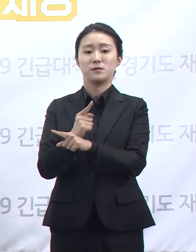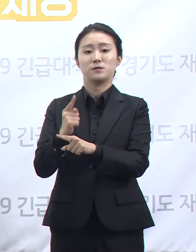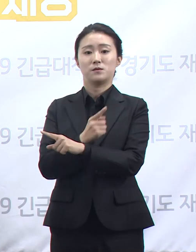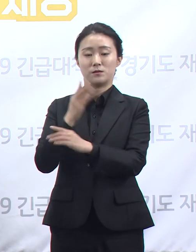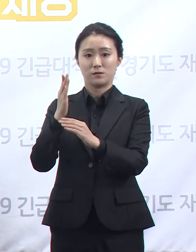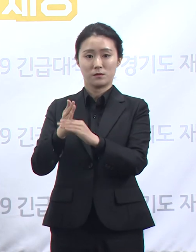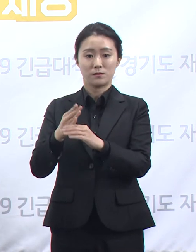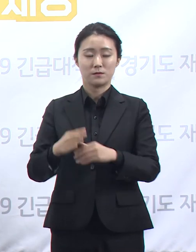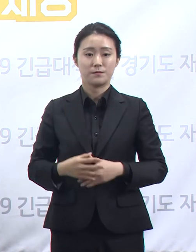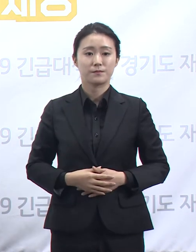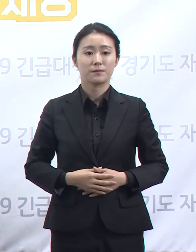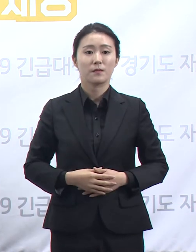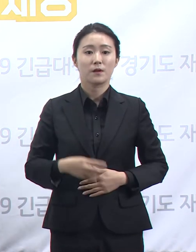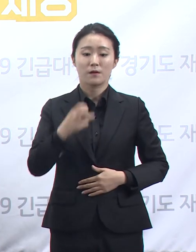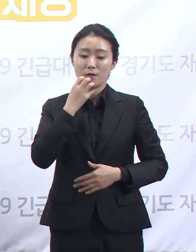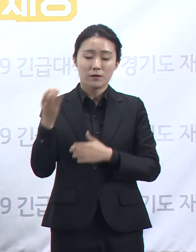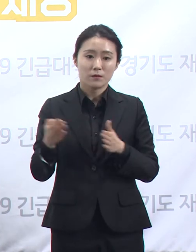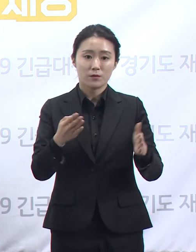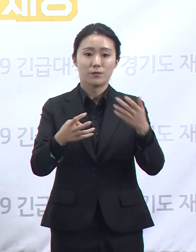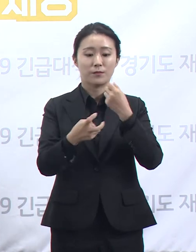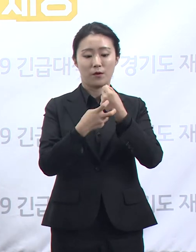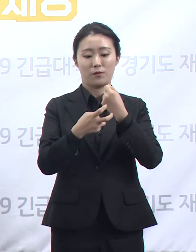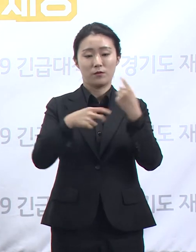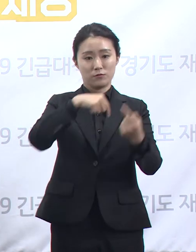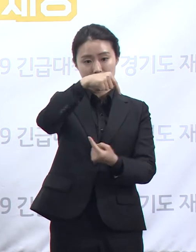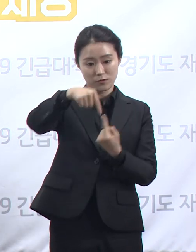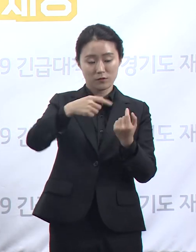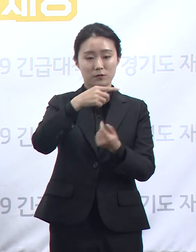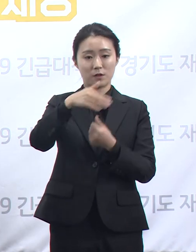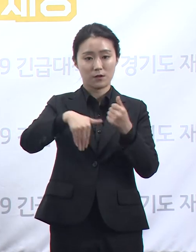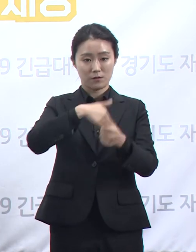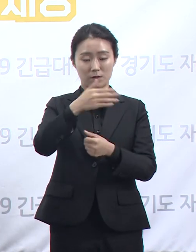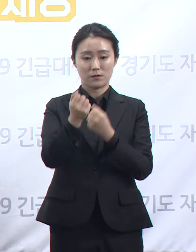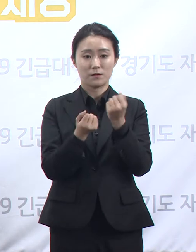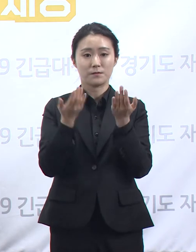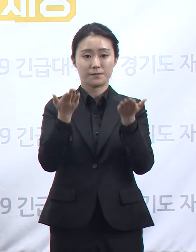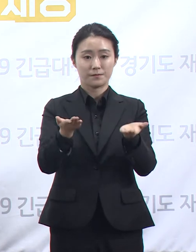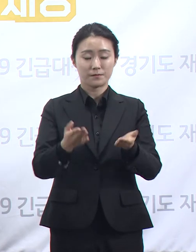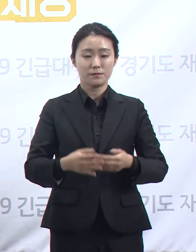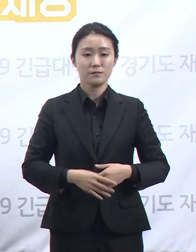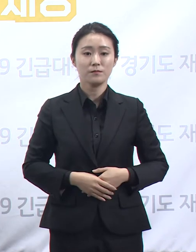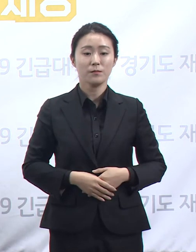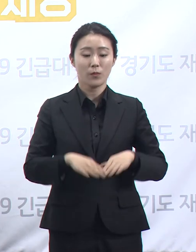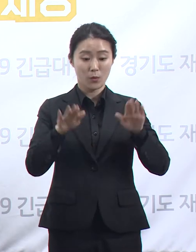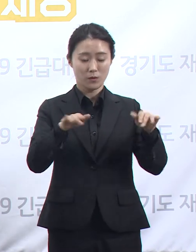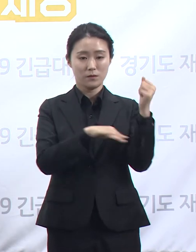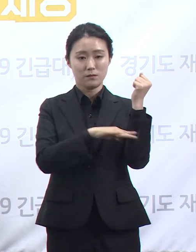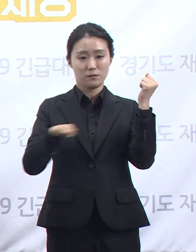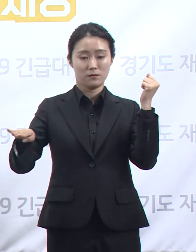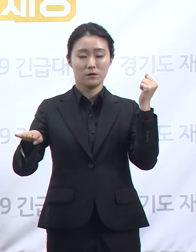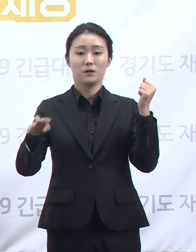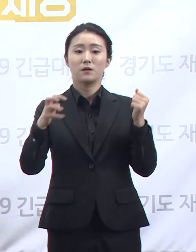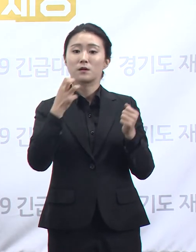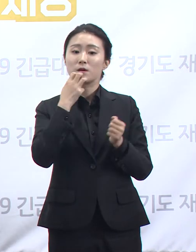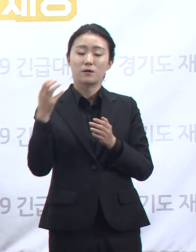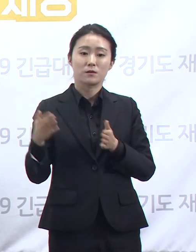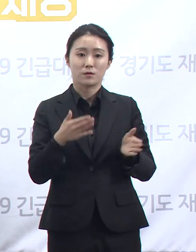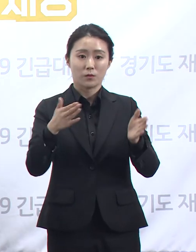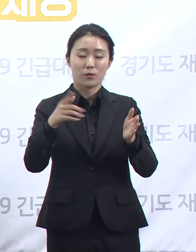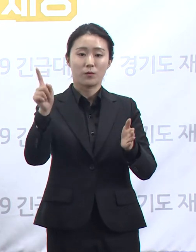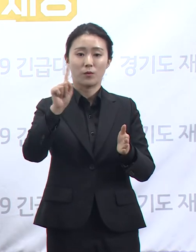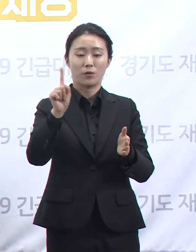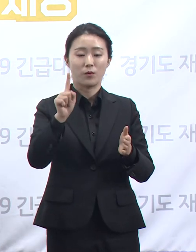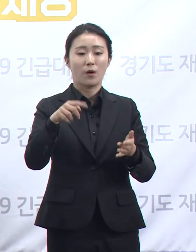다음은 경기도 병상 운영 현황입니다. 7월 20일 0시 기준 경기도는 총 14개 병원에